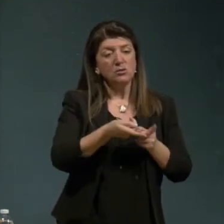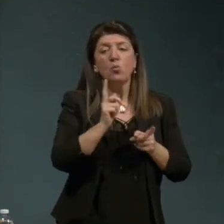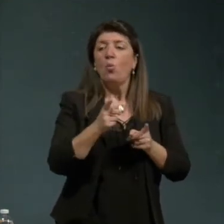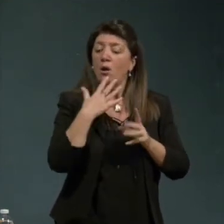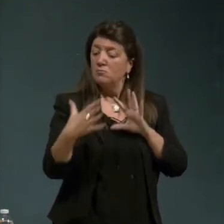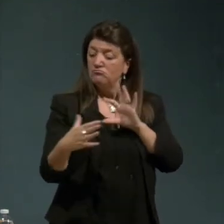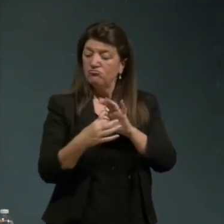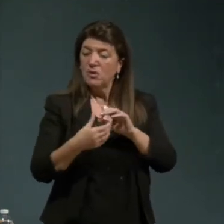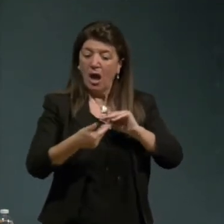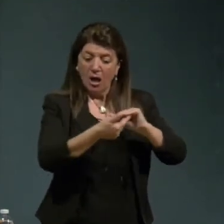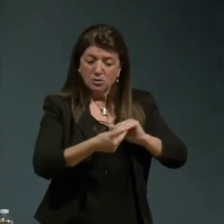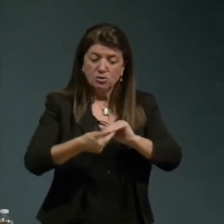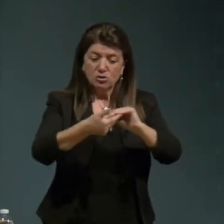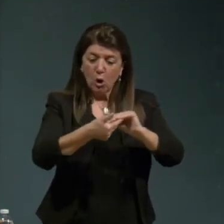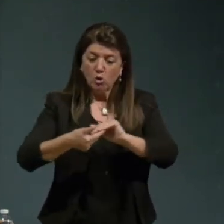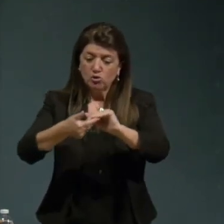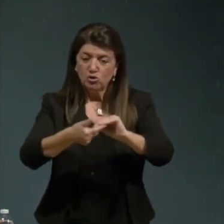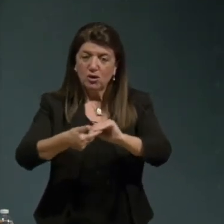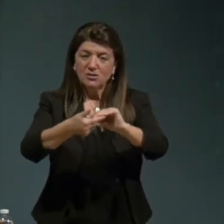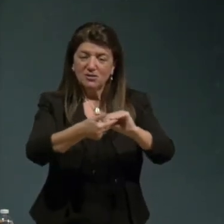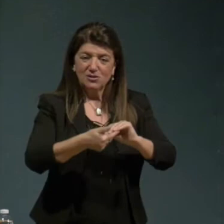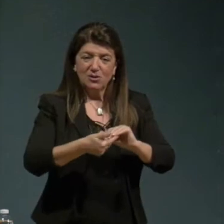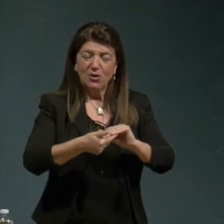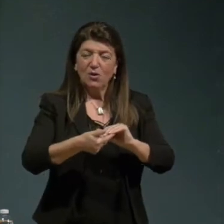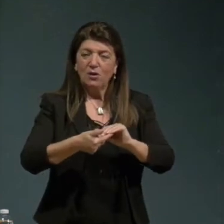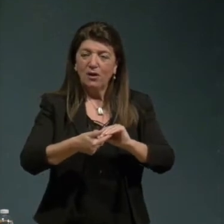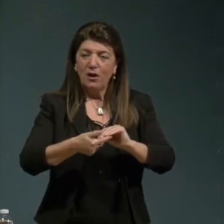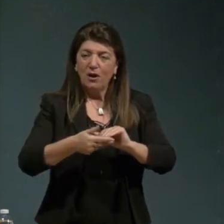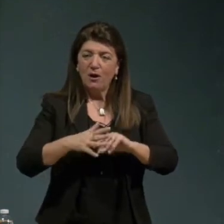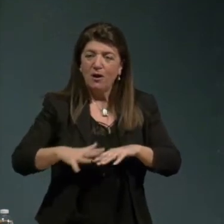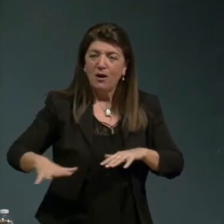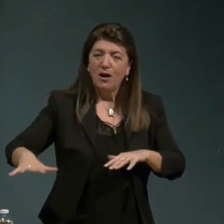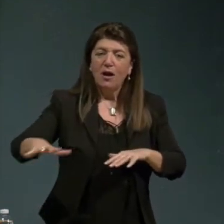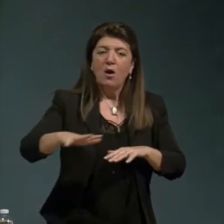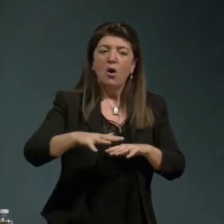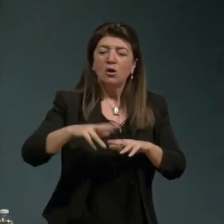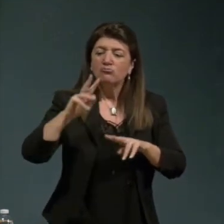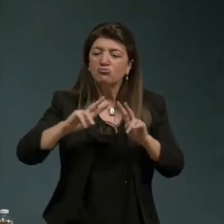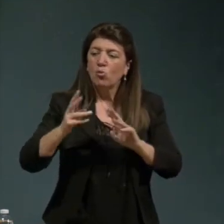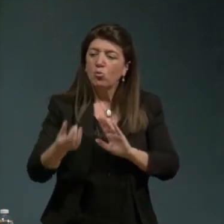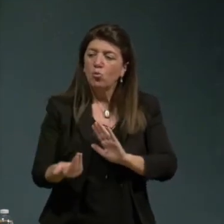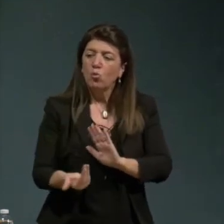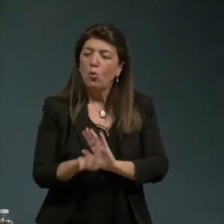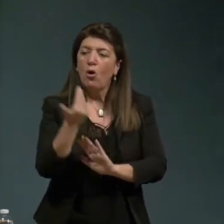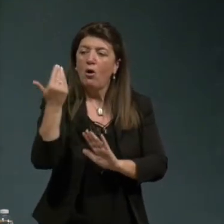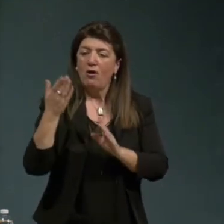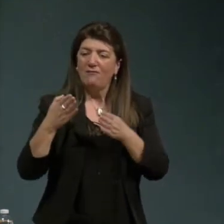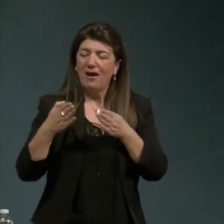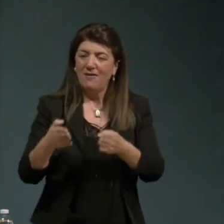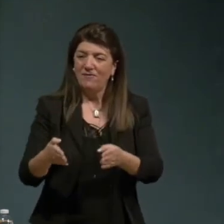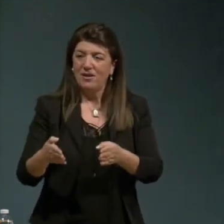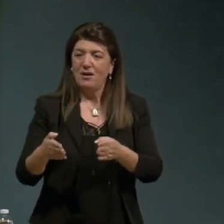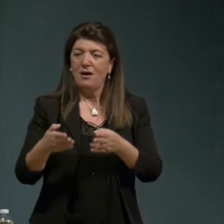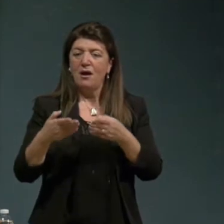che sono cercando la nuova via una via per